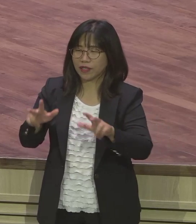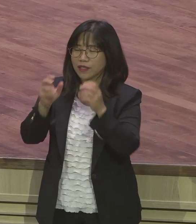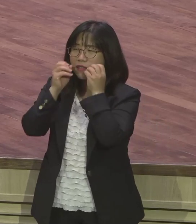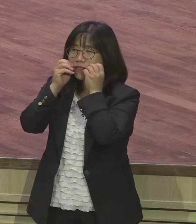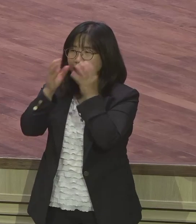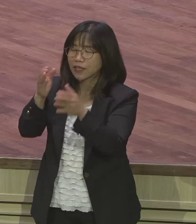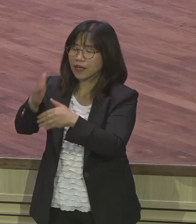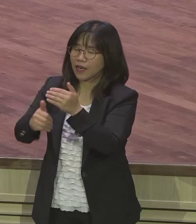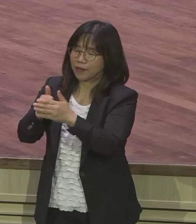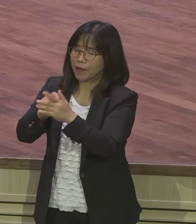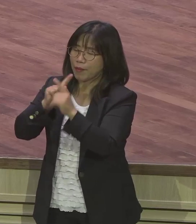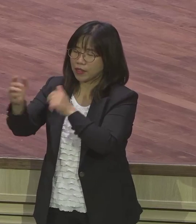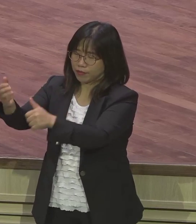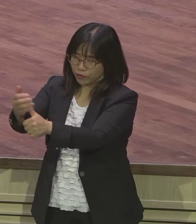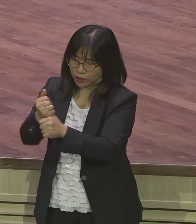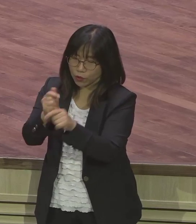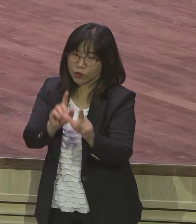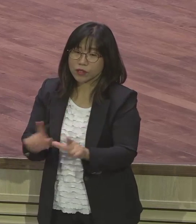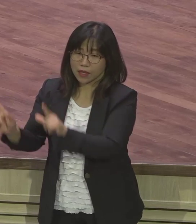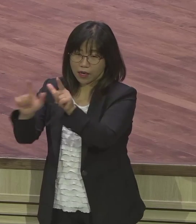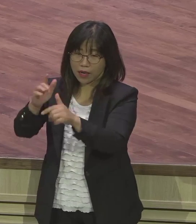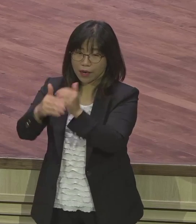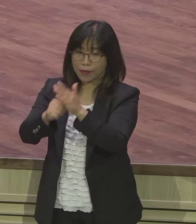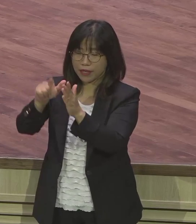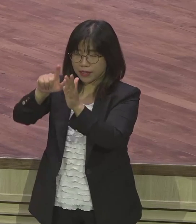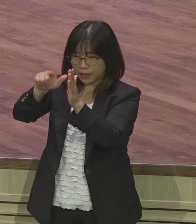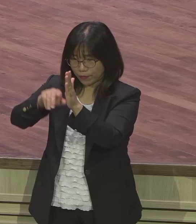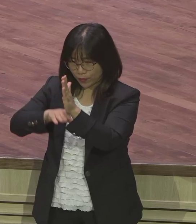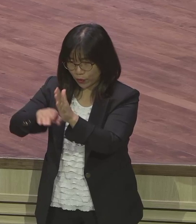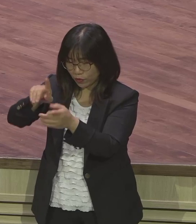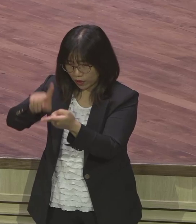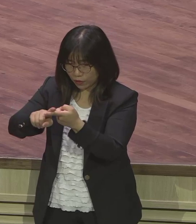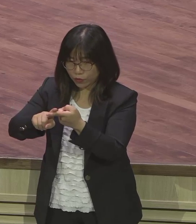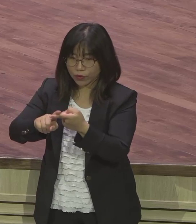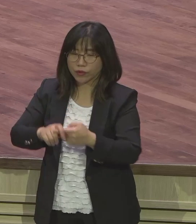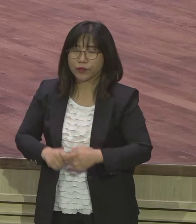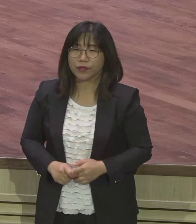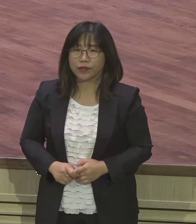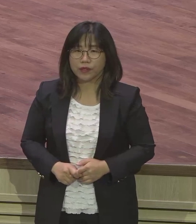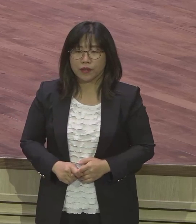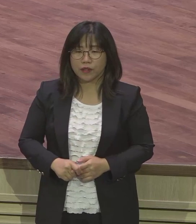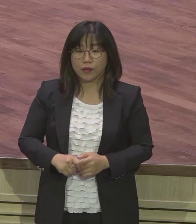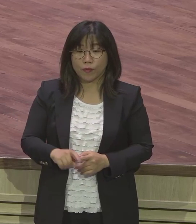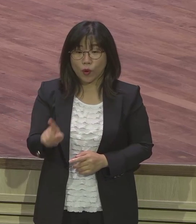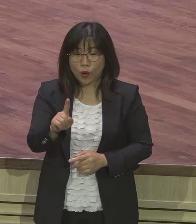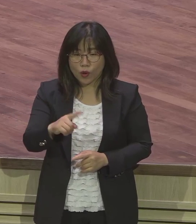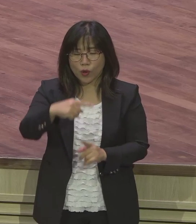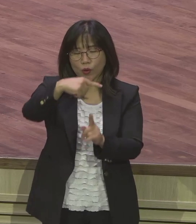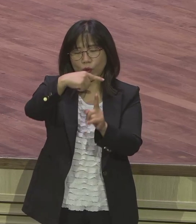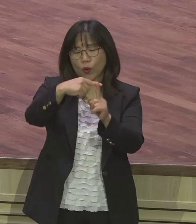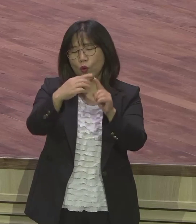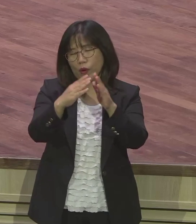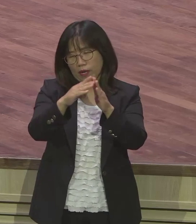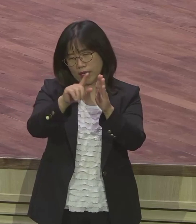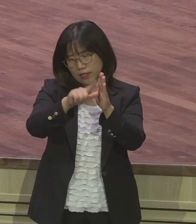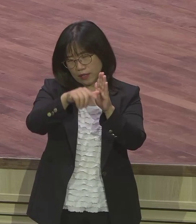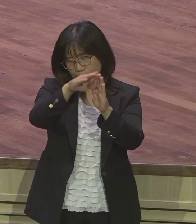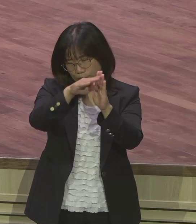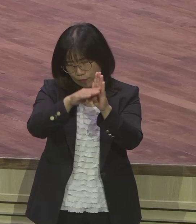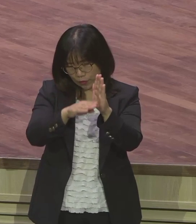하나님의 스케줄 하나님이 원하는 스케줄 다시 말하면 뭐예요? 교회의 스케줄이에요 그게 우선데 그게 은약의 여정이에요